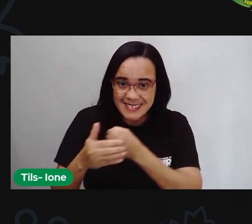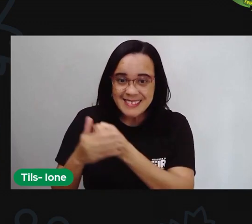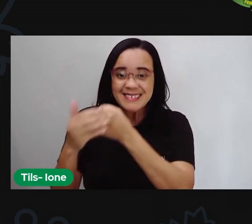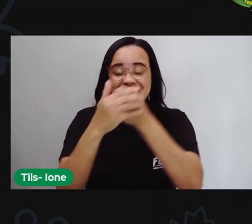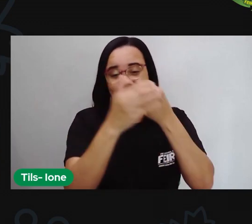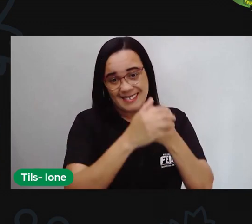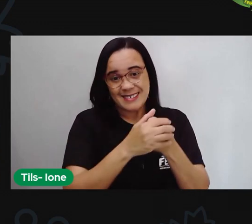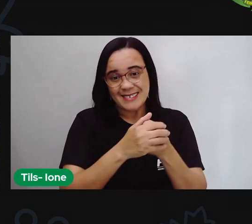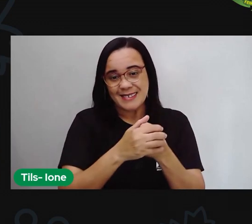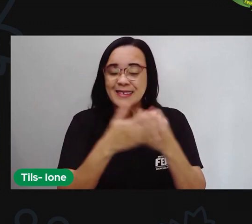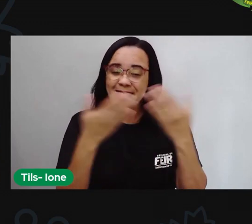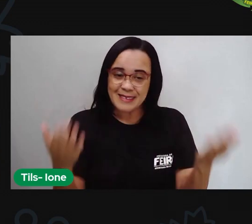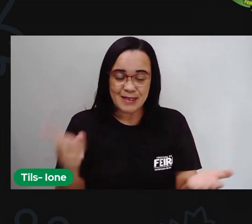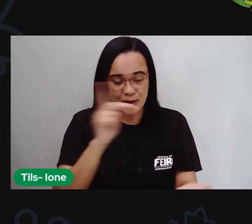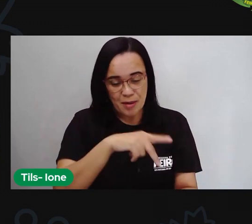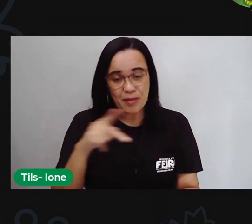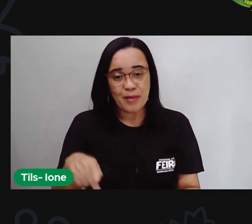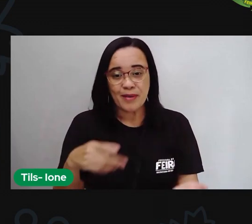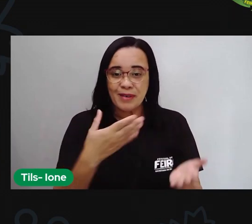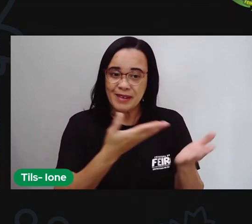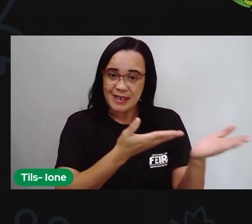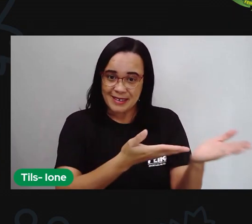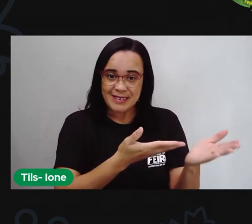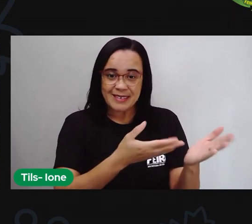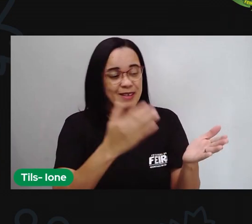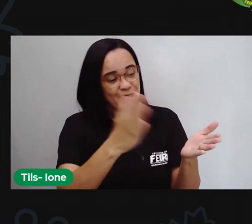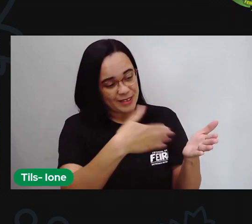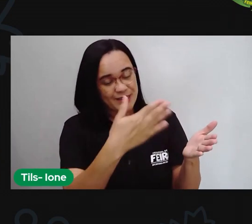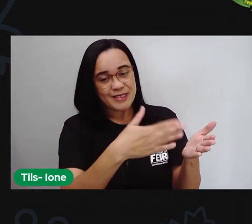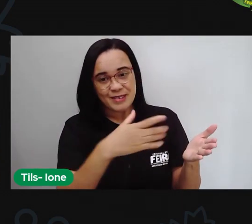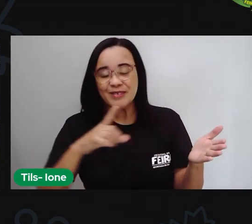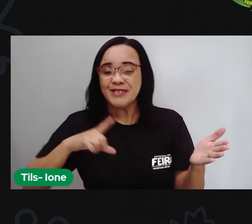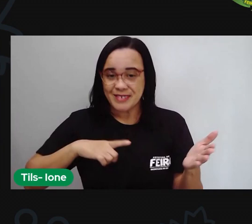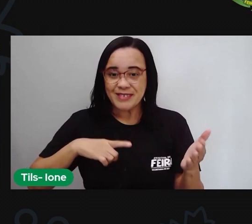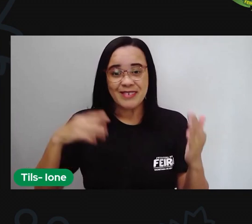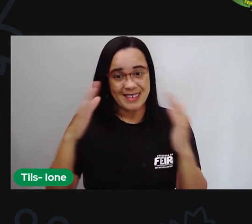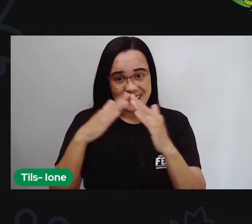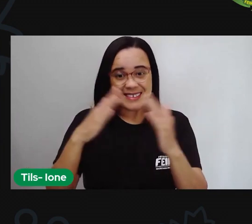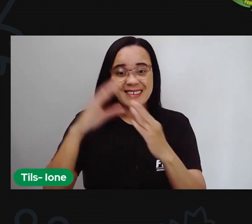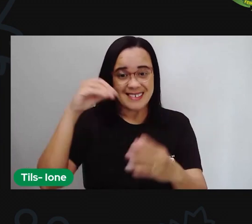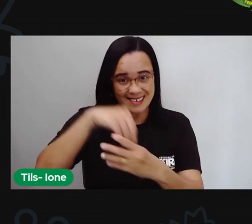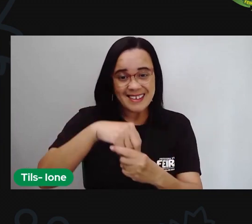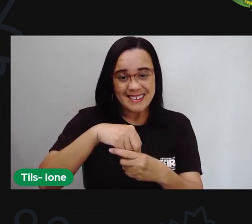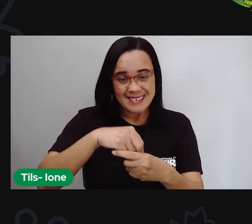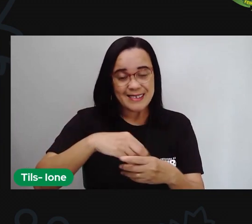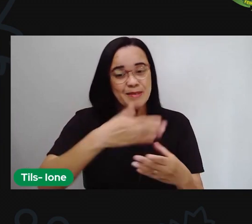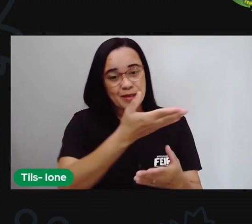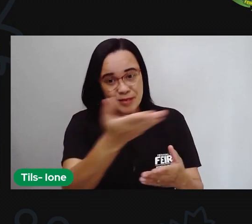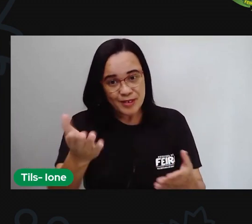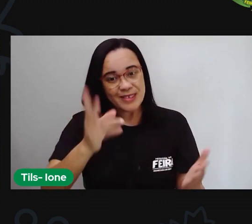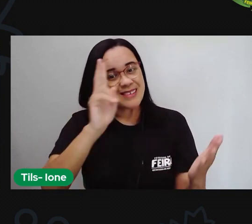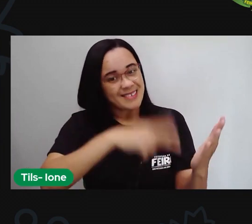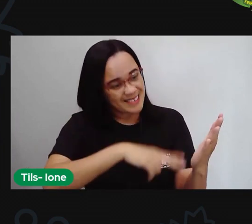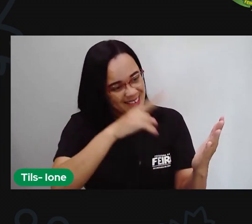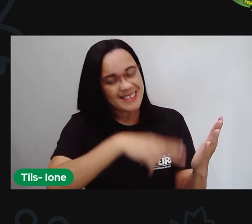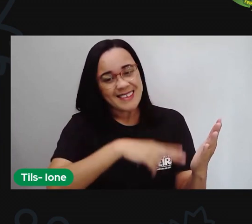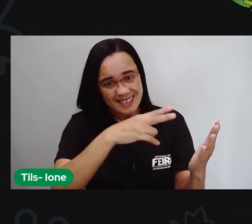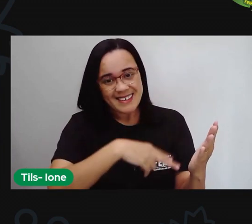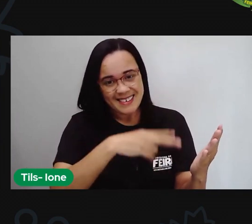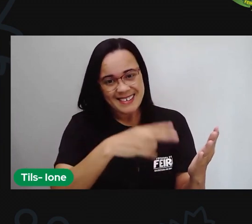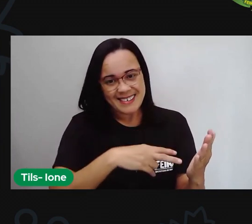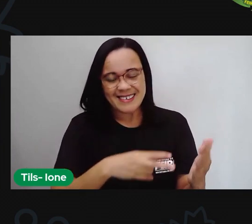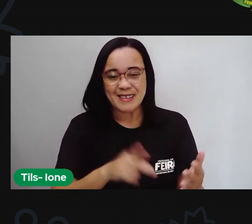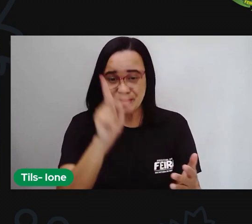o livro aí né fisicamente na casa de vocês para fazerem agora vocês a leitura porque é diferente quando outra pessoa lê pra